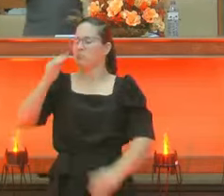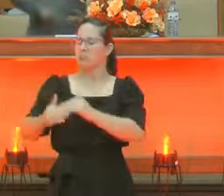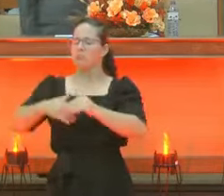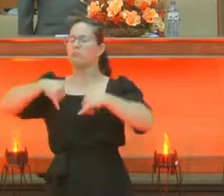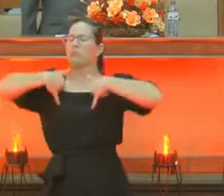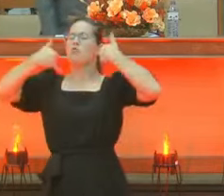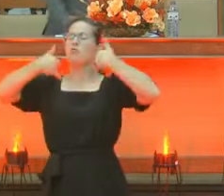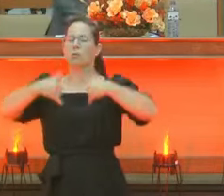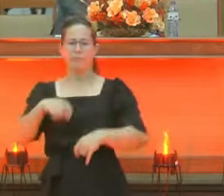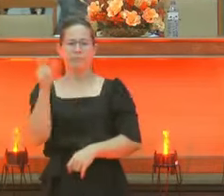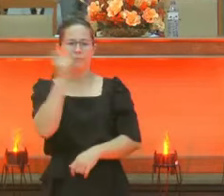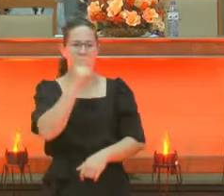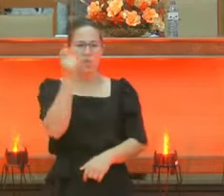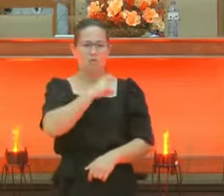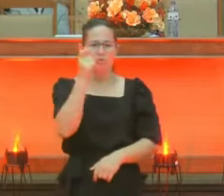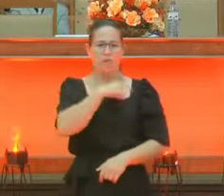tua.